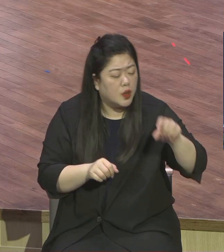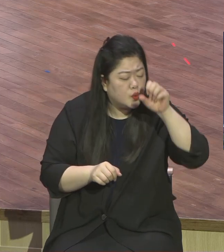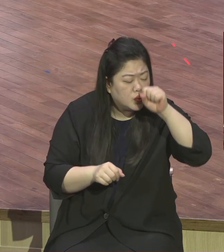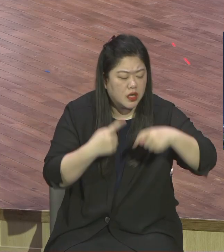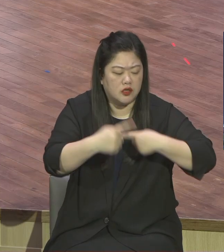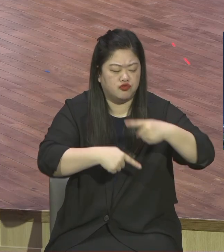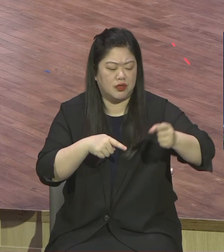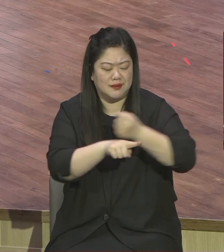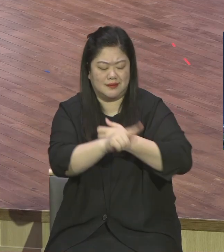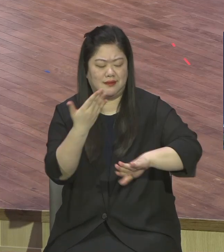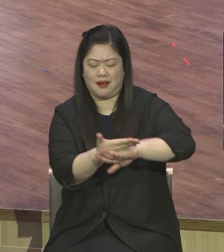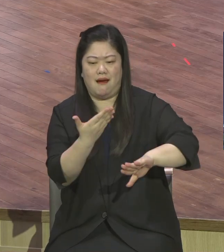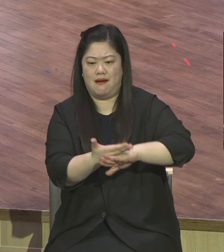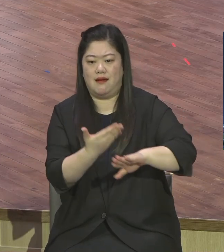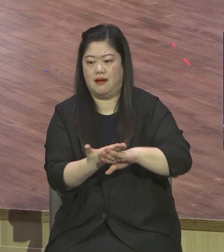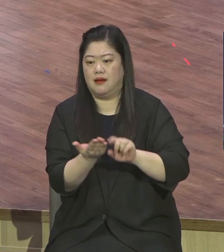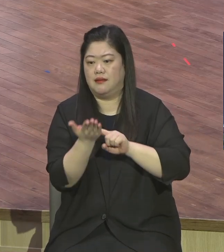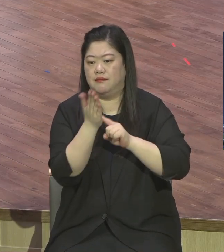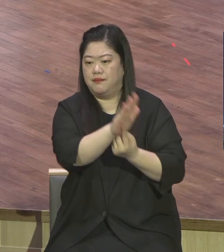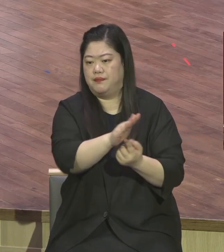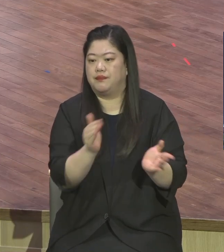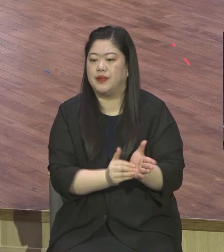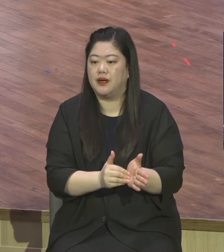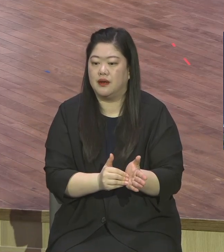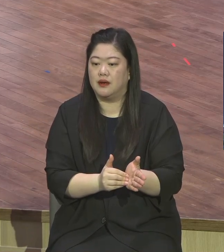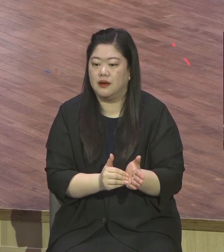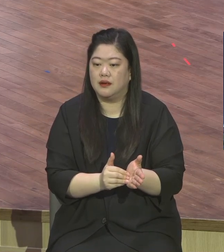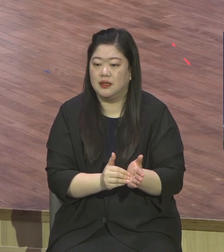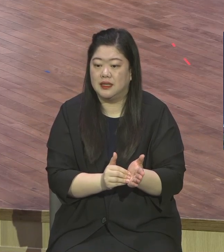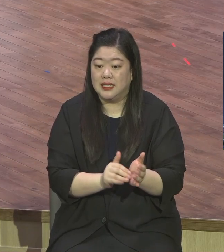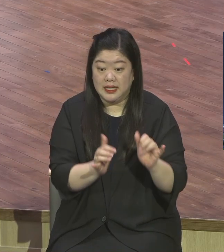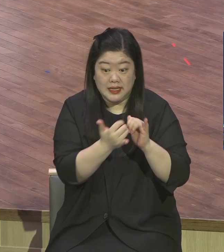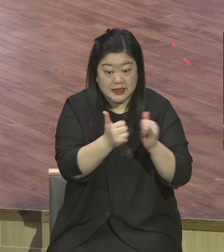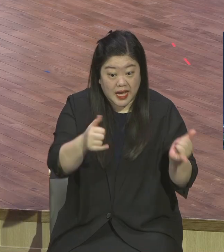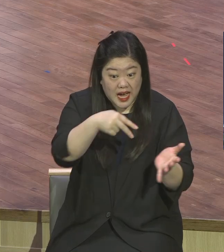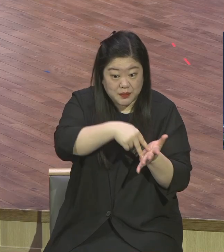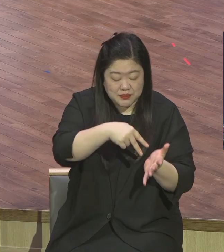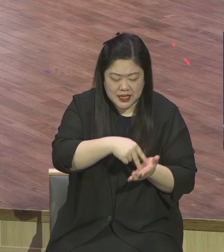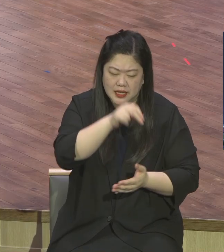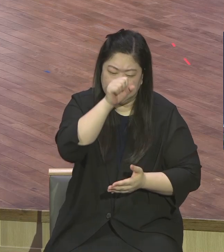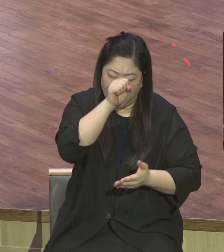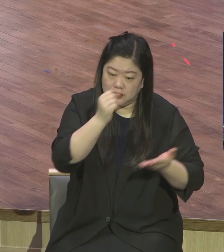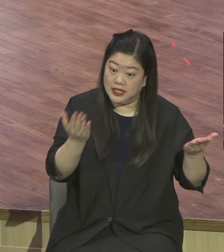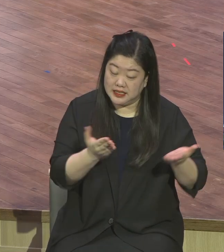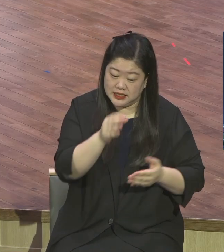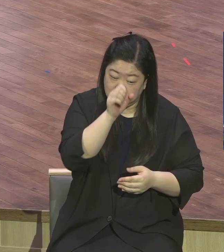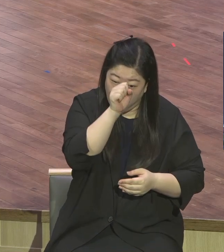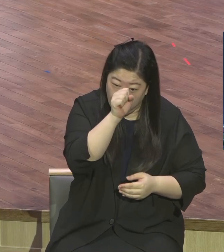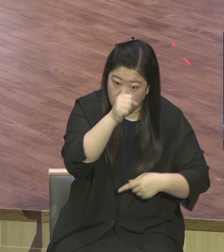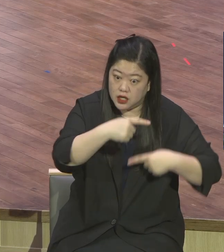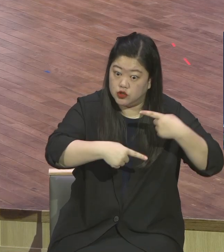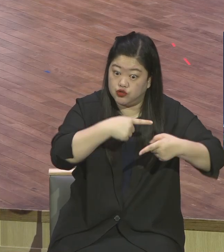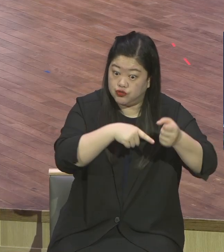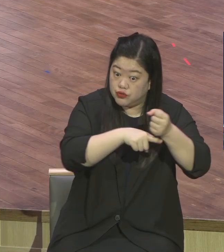인간이 선한 것 선하다라고 생각하는 것하고 하나님이 선하다라고 생각하는 것하고 다르다는 얘기예요.